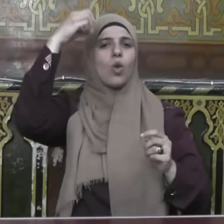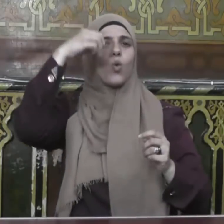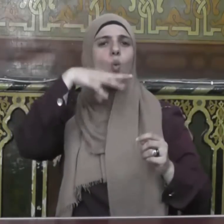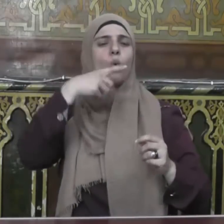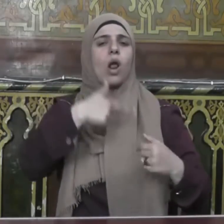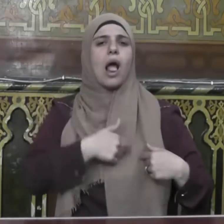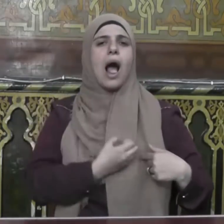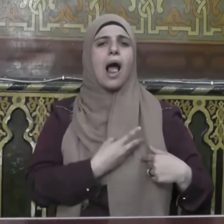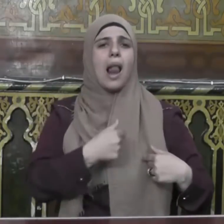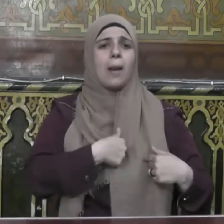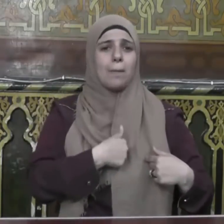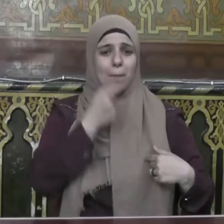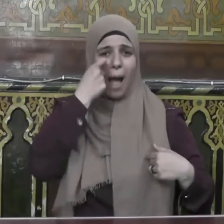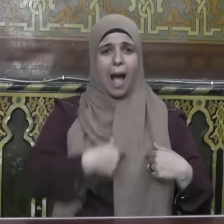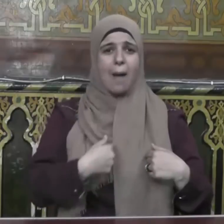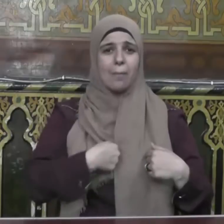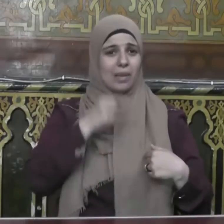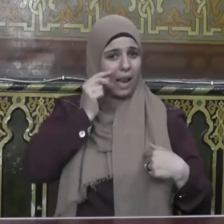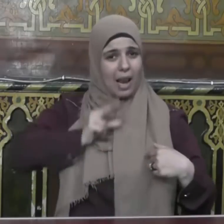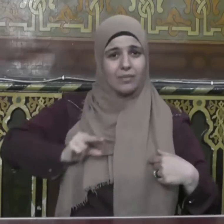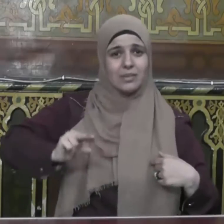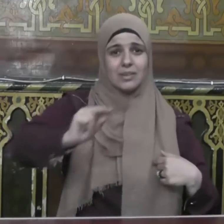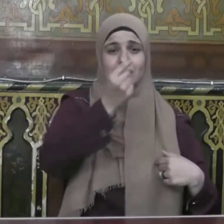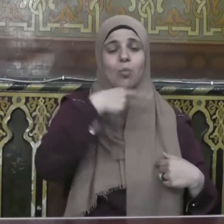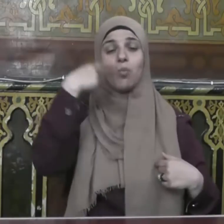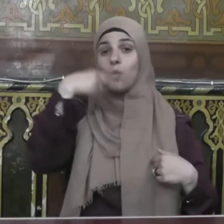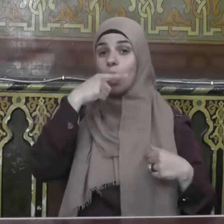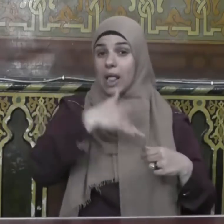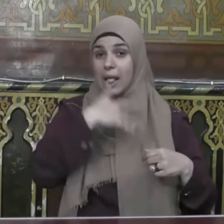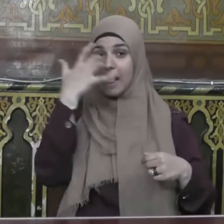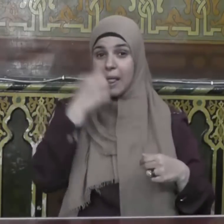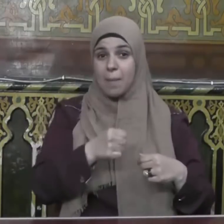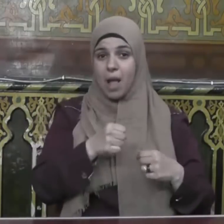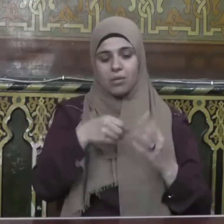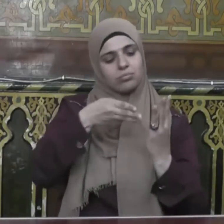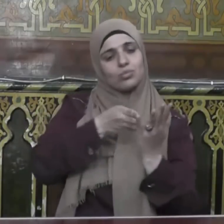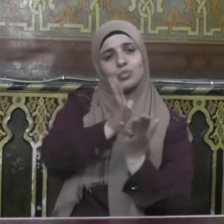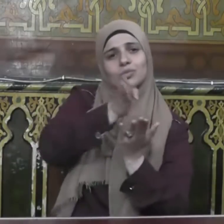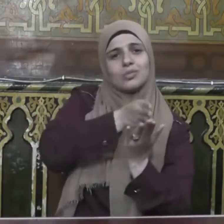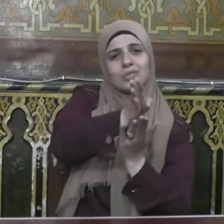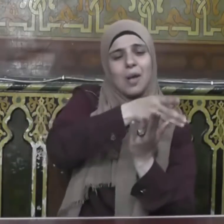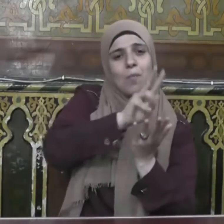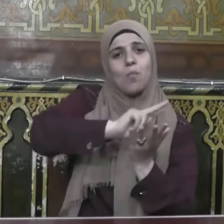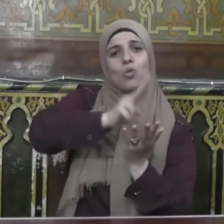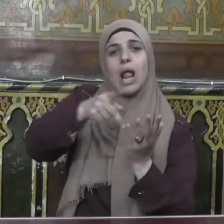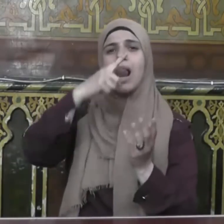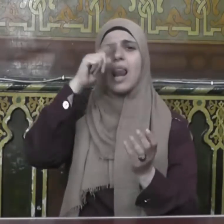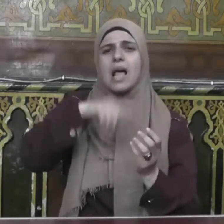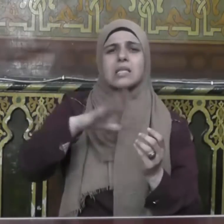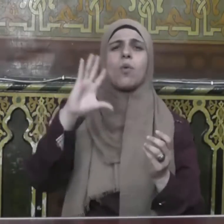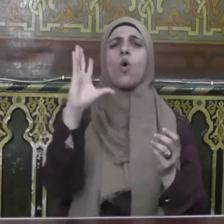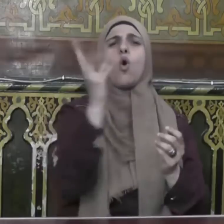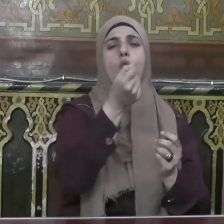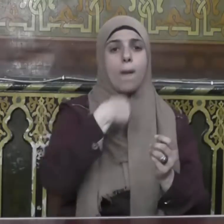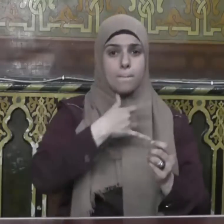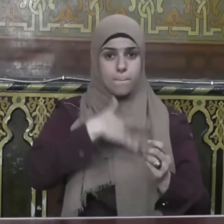قلبه والإيمان شعب متعددة ينبغي على كل مؤمن أن يحرص على